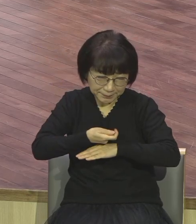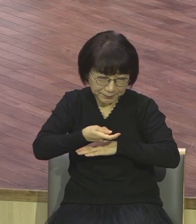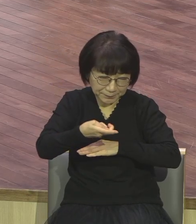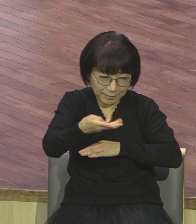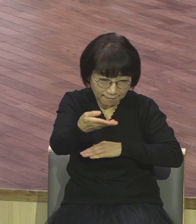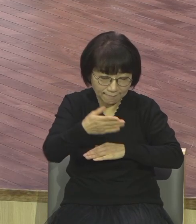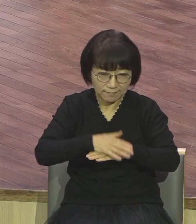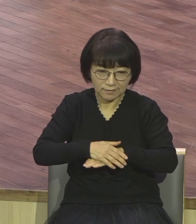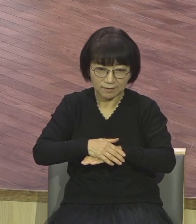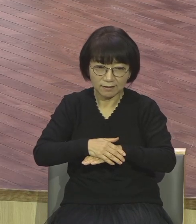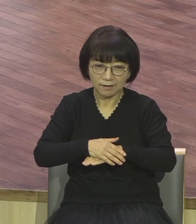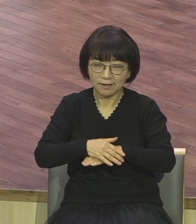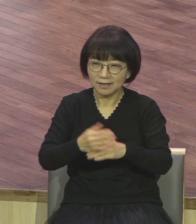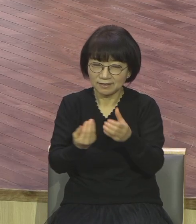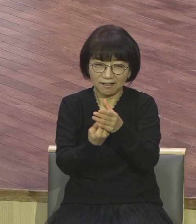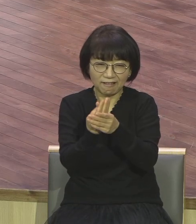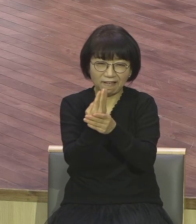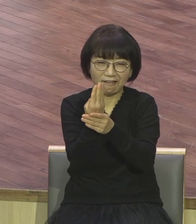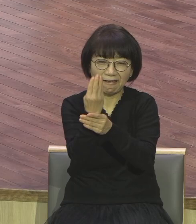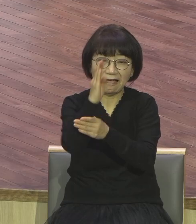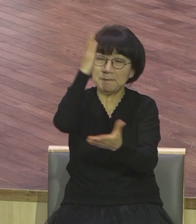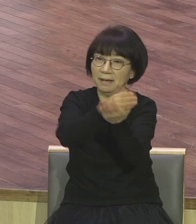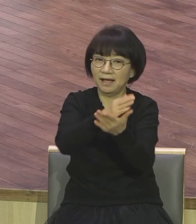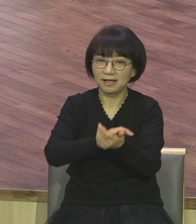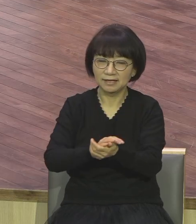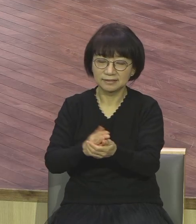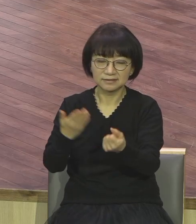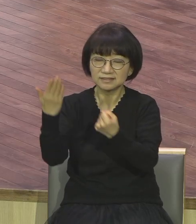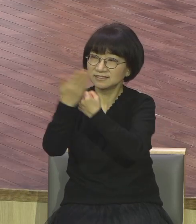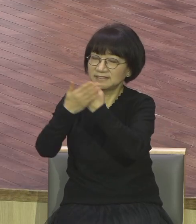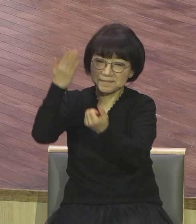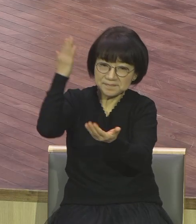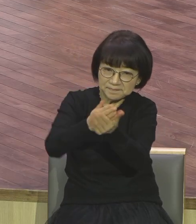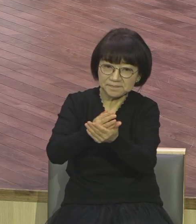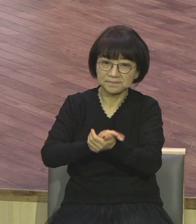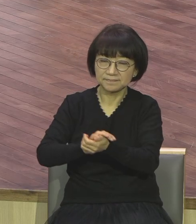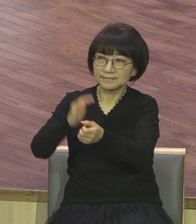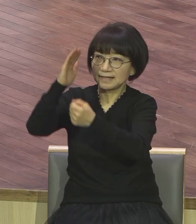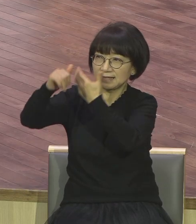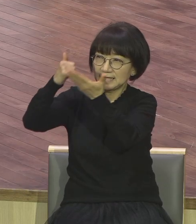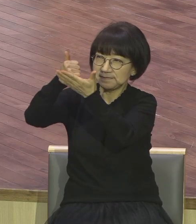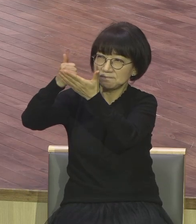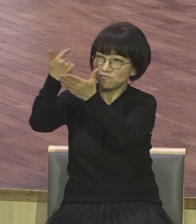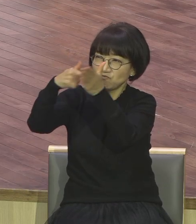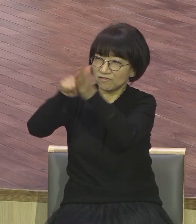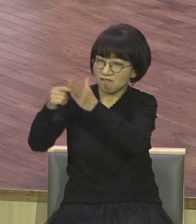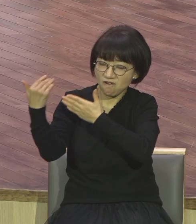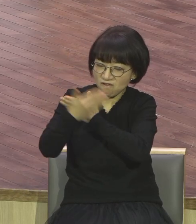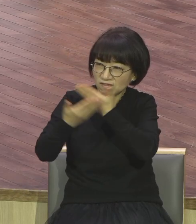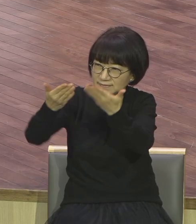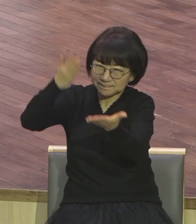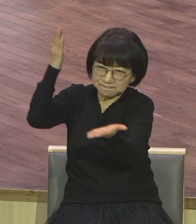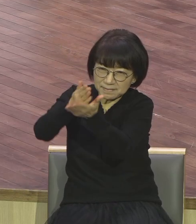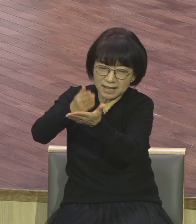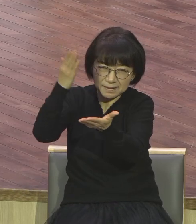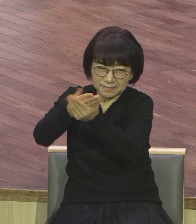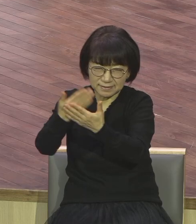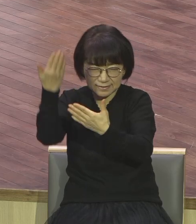하나님 말을 위해서 헌신하지 못하도록 계속해서 다니면서 가라지를